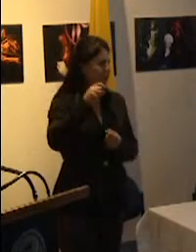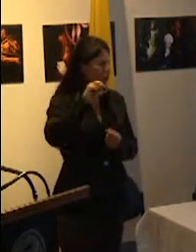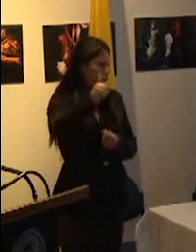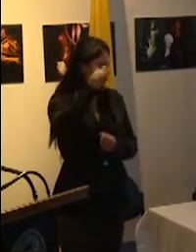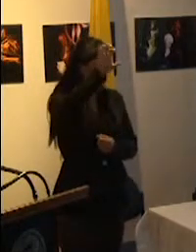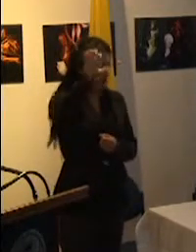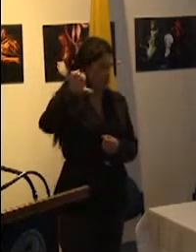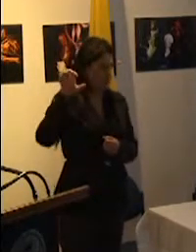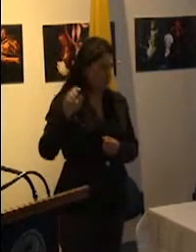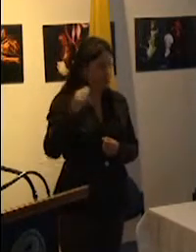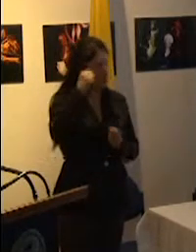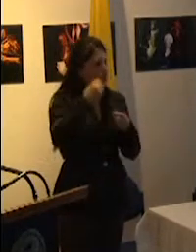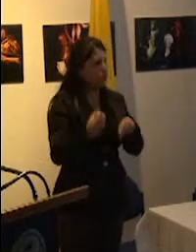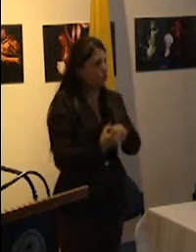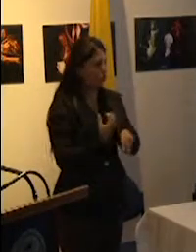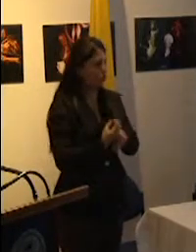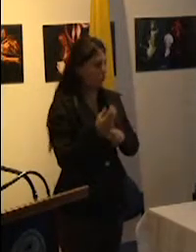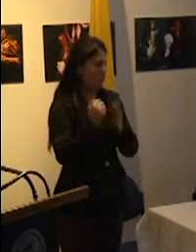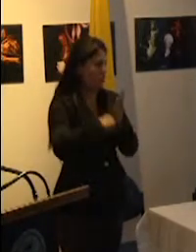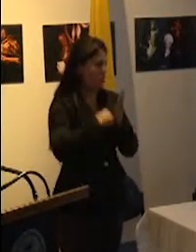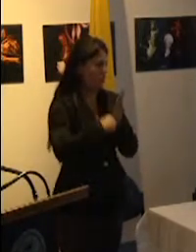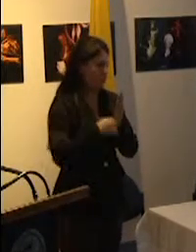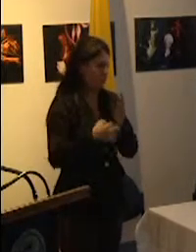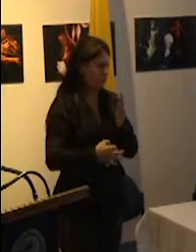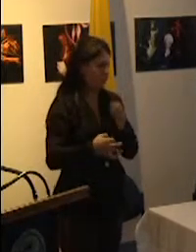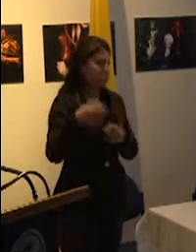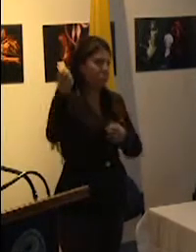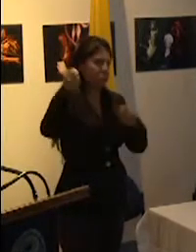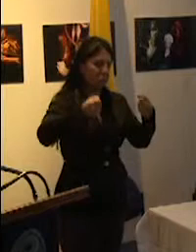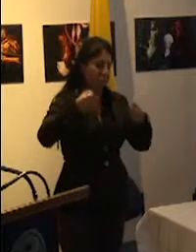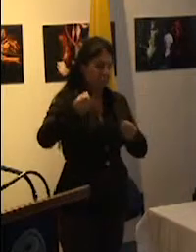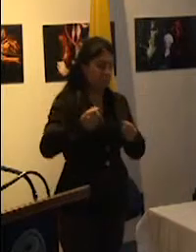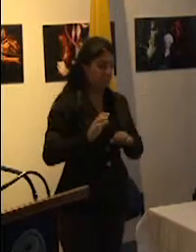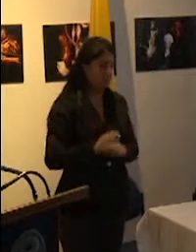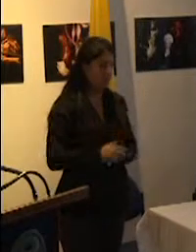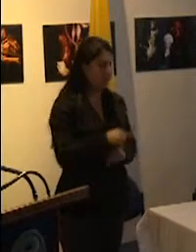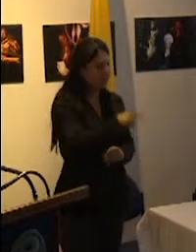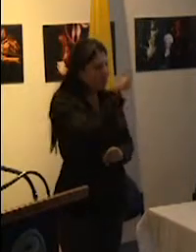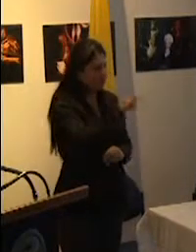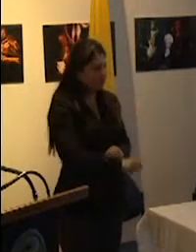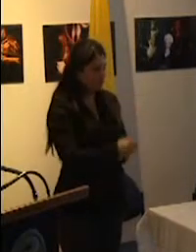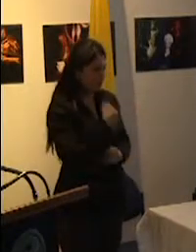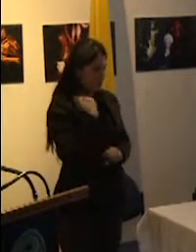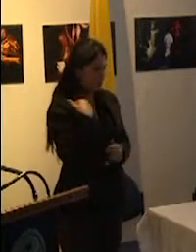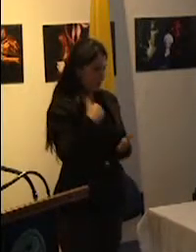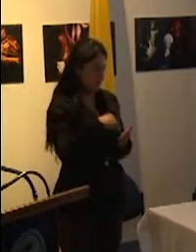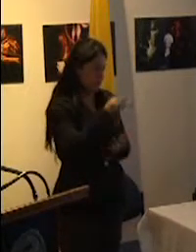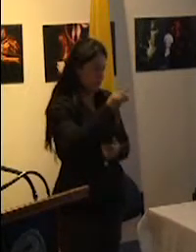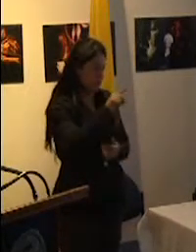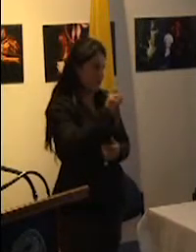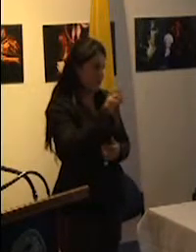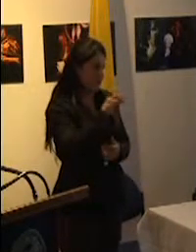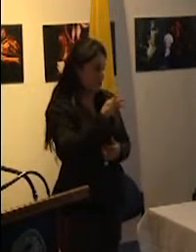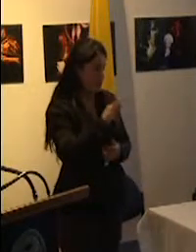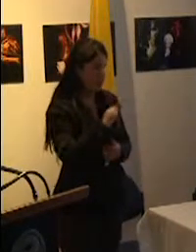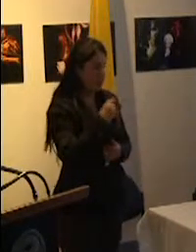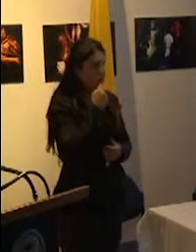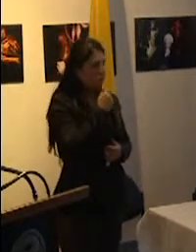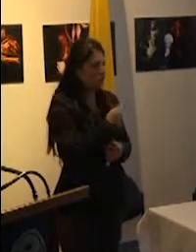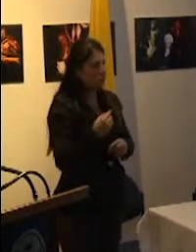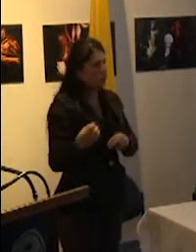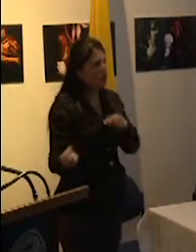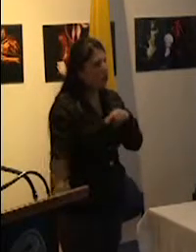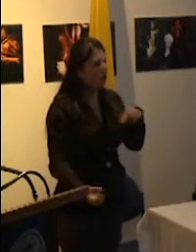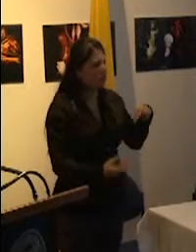normalistas. Para Sarmiento la educación tiene por finalidad proveer la instrucción que